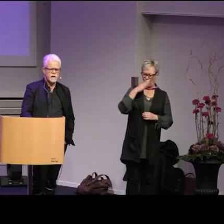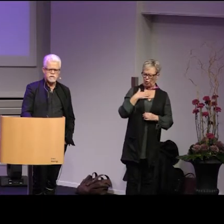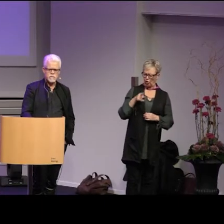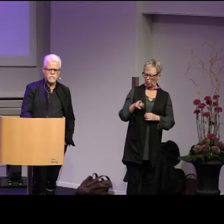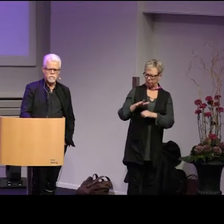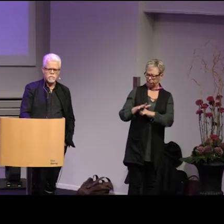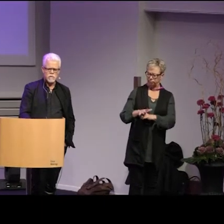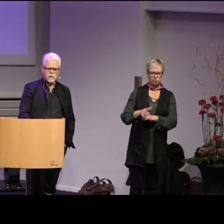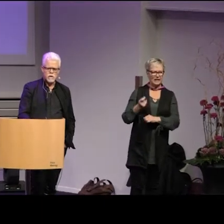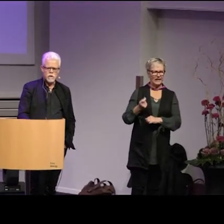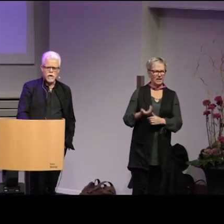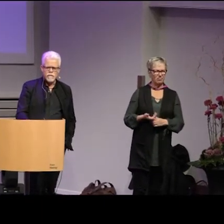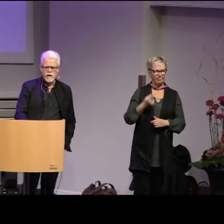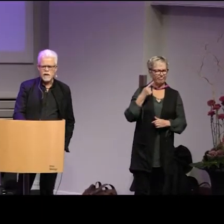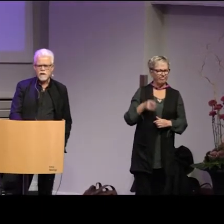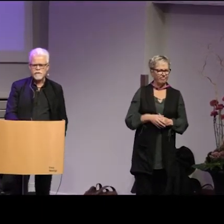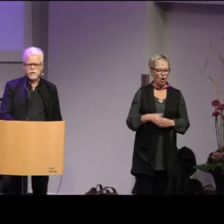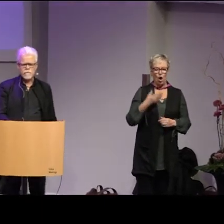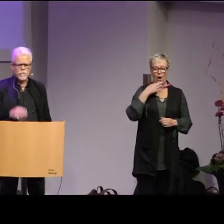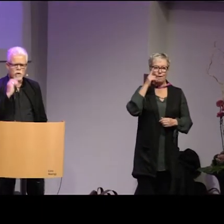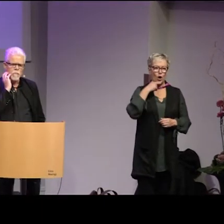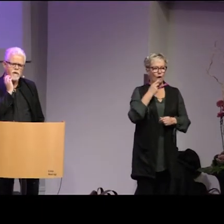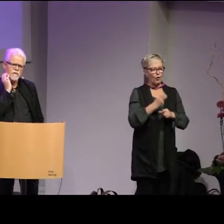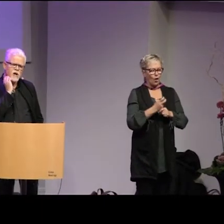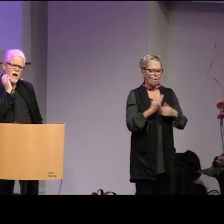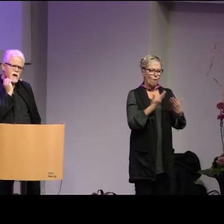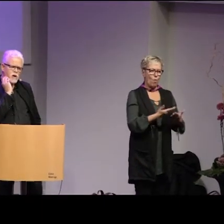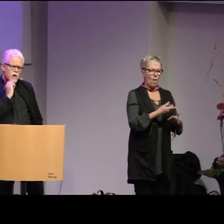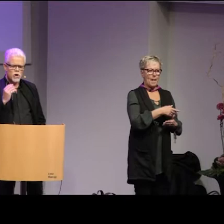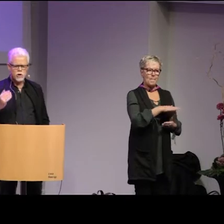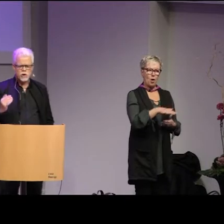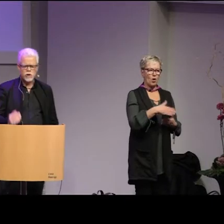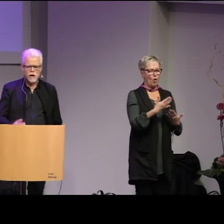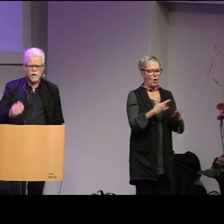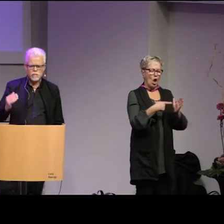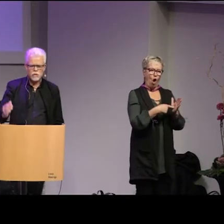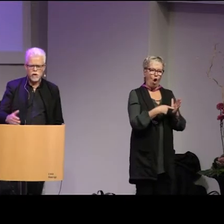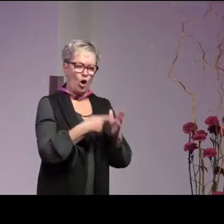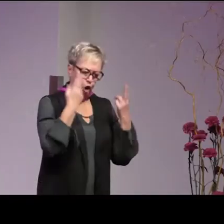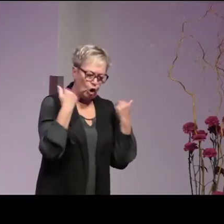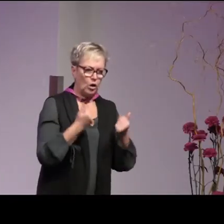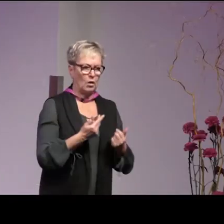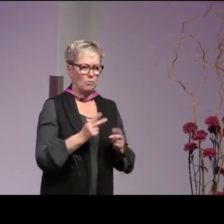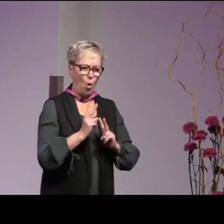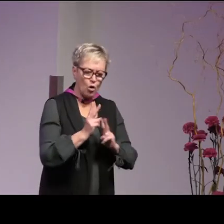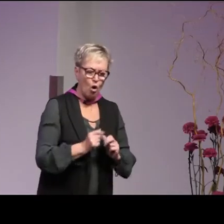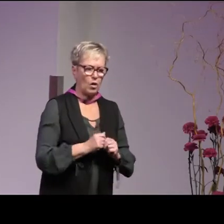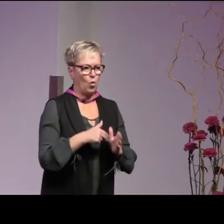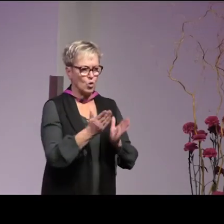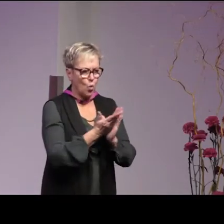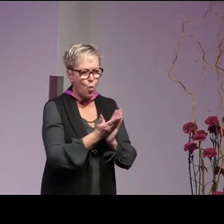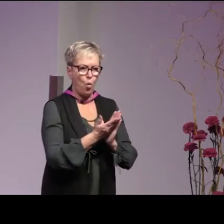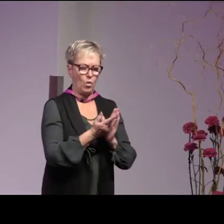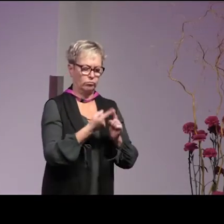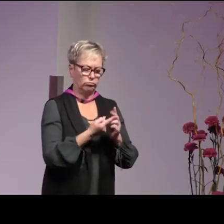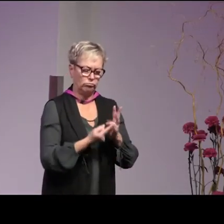förnedras föräldrarna försöker få dem att vara laglydiga lojala gå i skolan göra